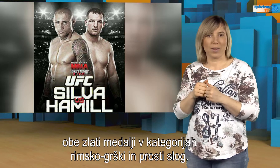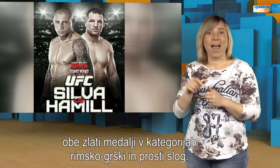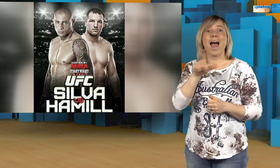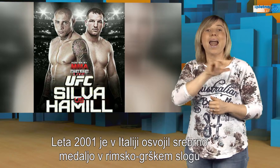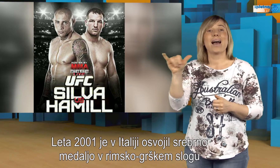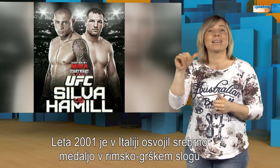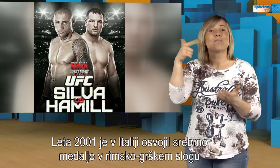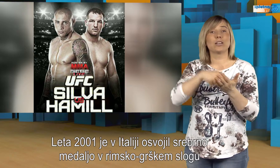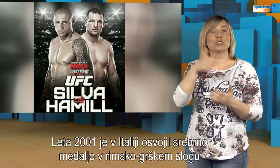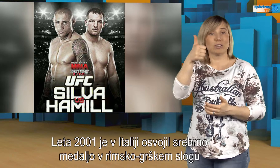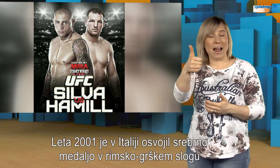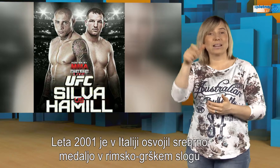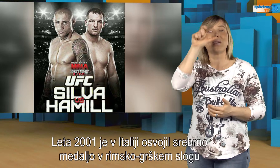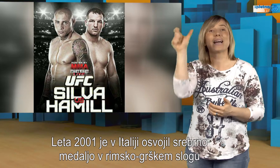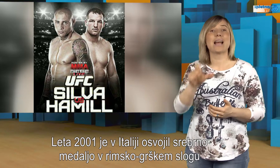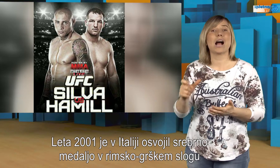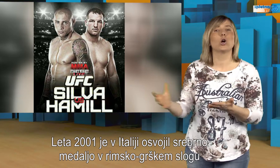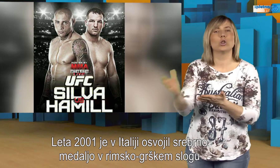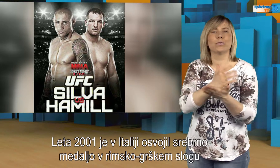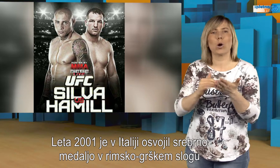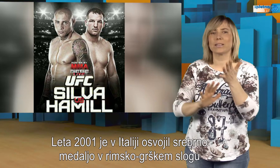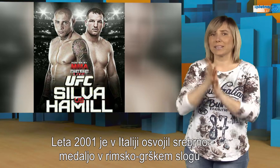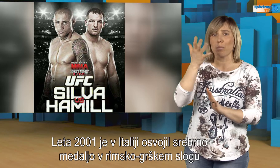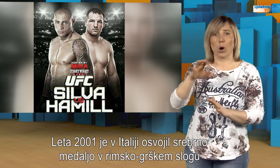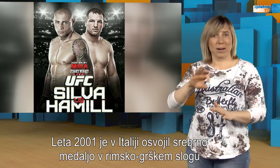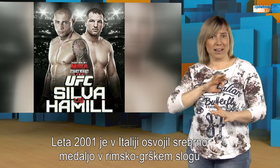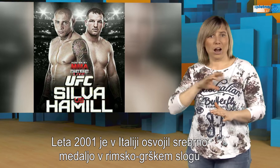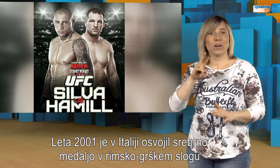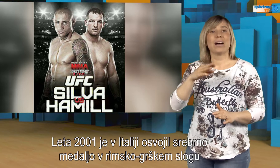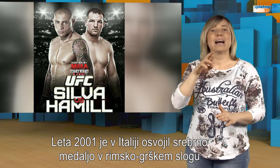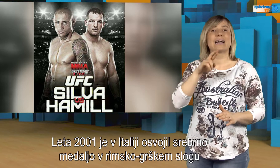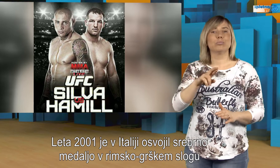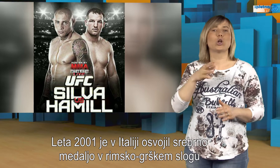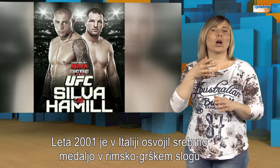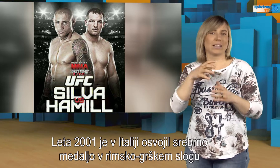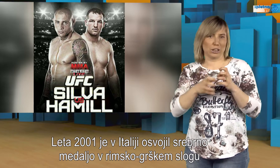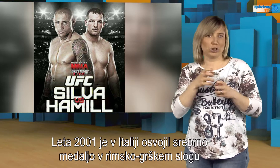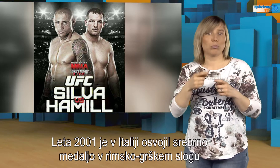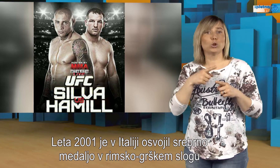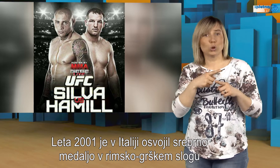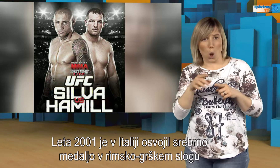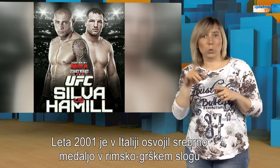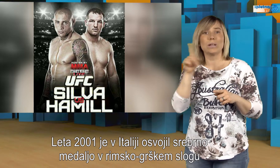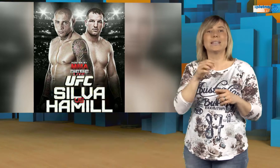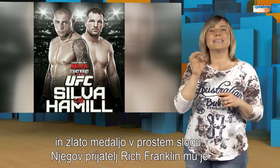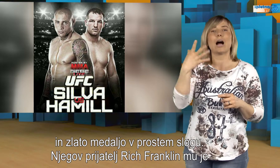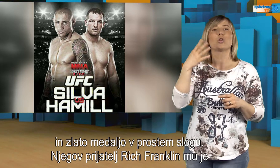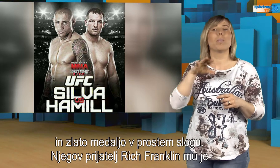Leta 2001 je v Italiji v svoju srebrno medaljo v rimsko-grškem slogu in zlato medaljo v prostem slogu.